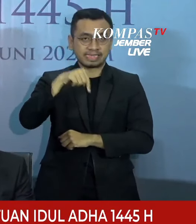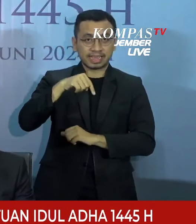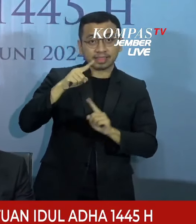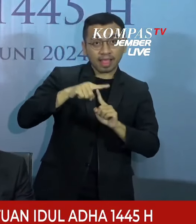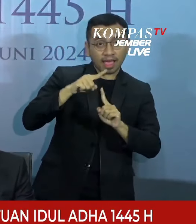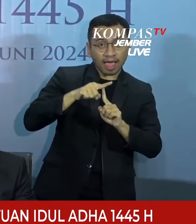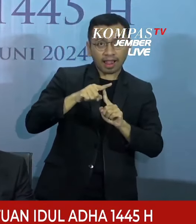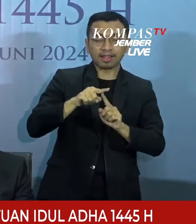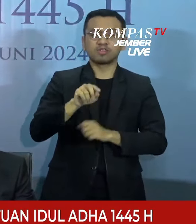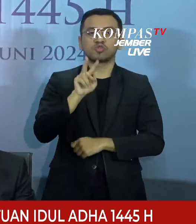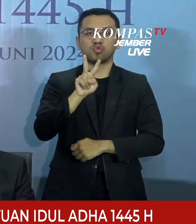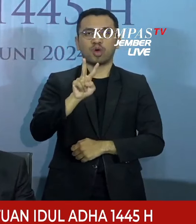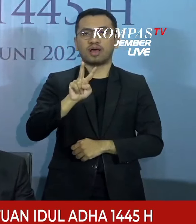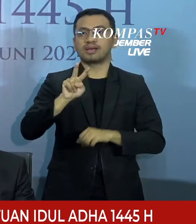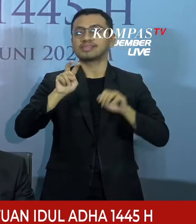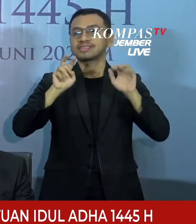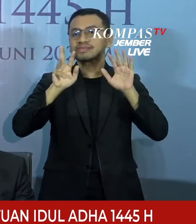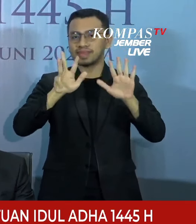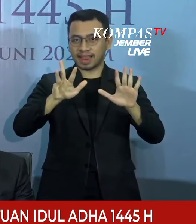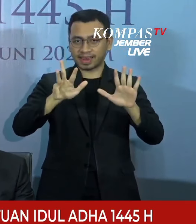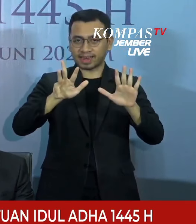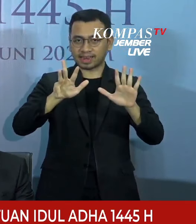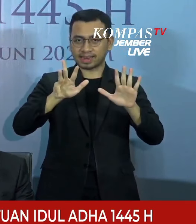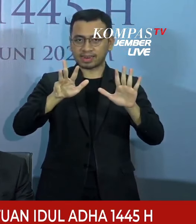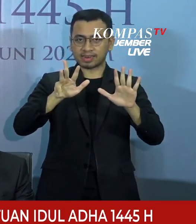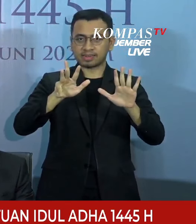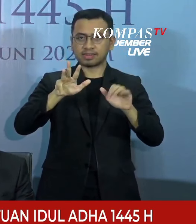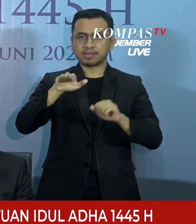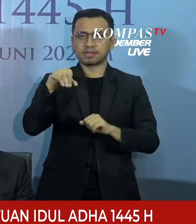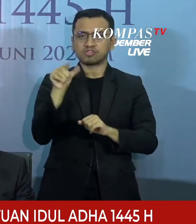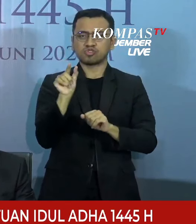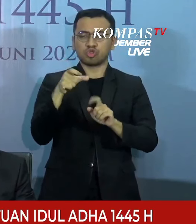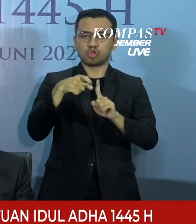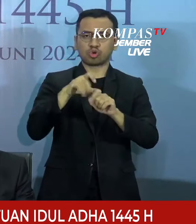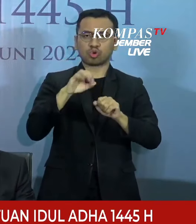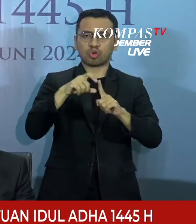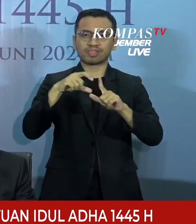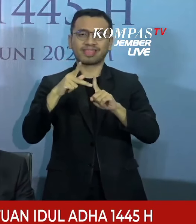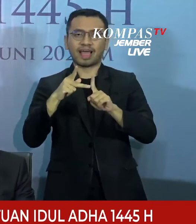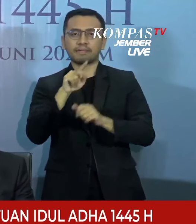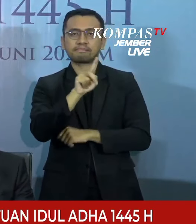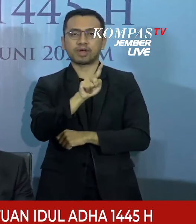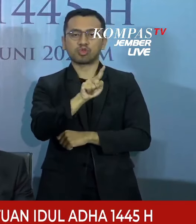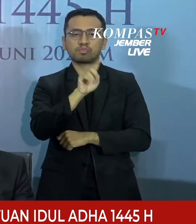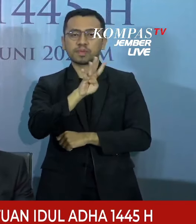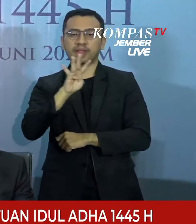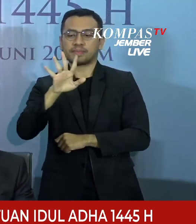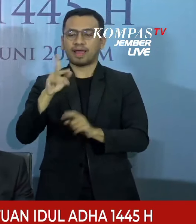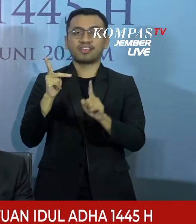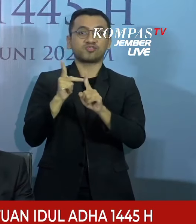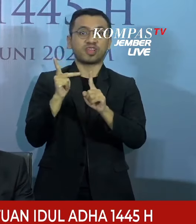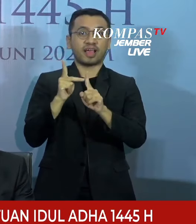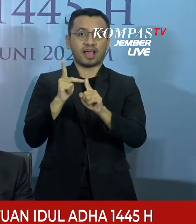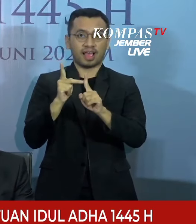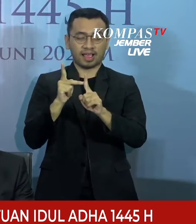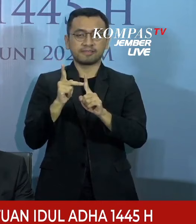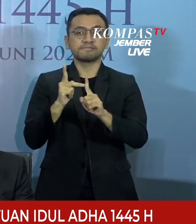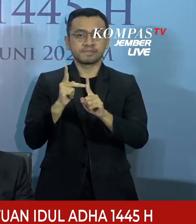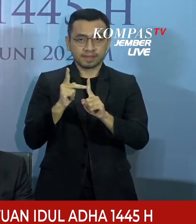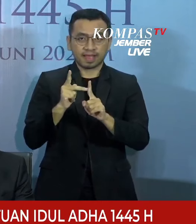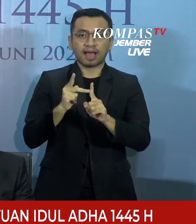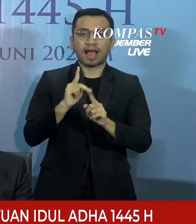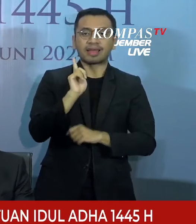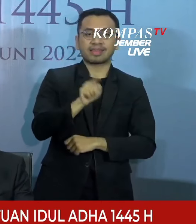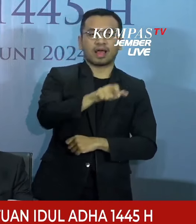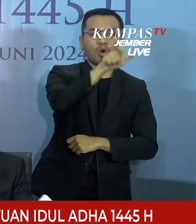tanggal 29 Julu Kaidah 14.45 Hijriah, telah masuk laporan dari